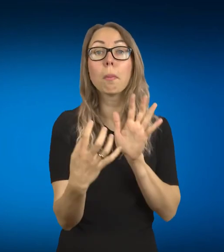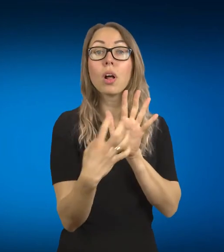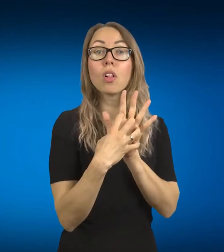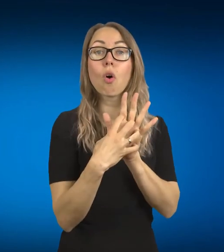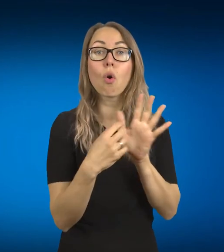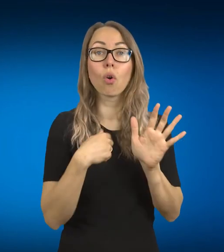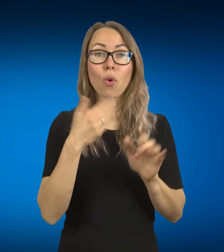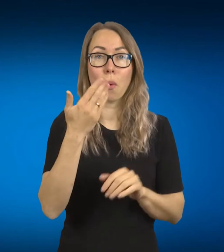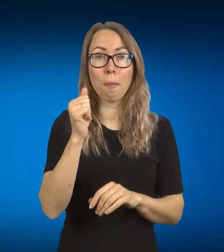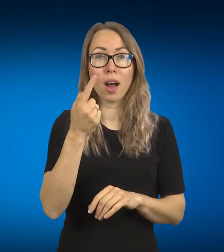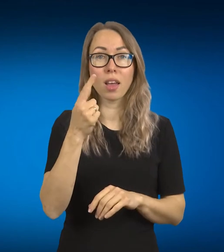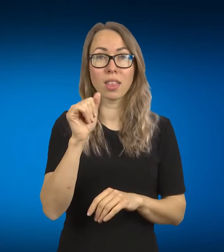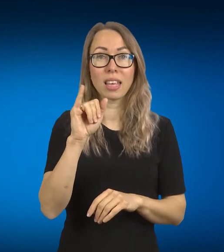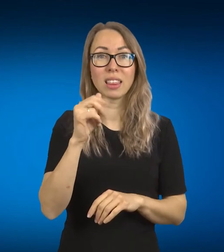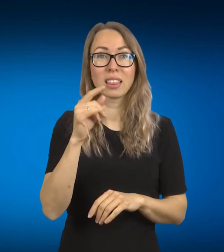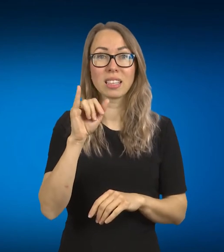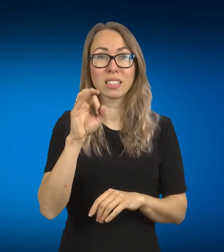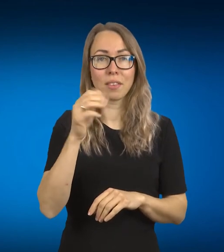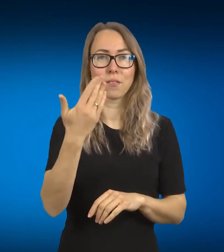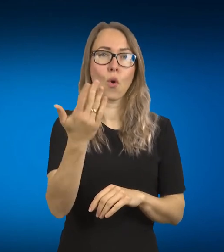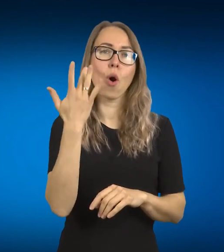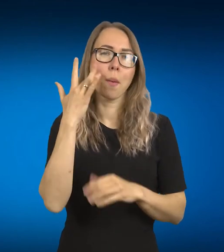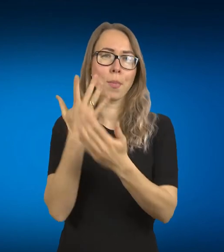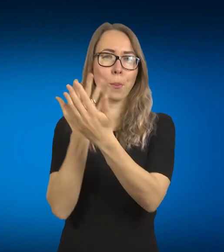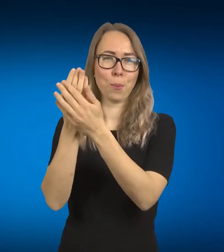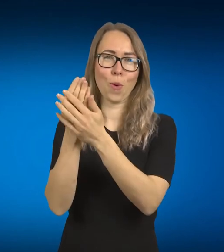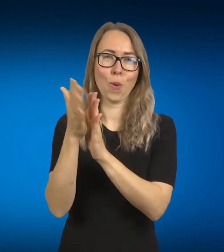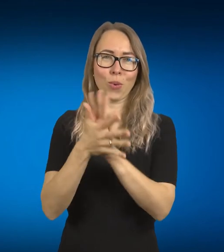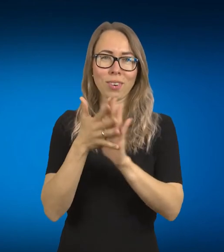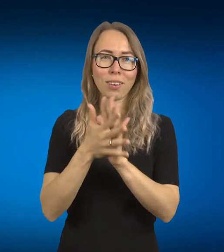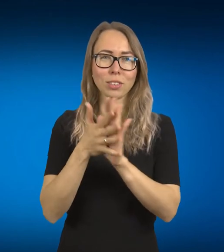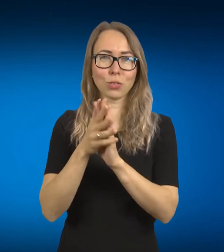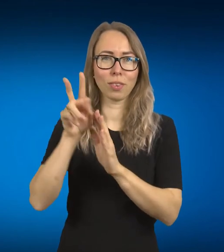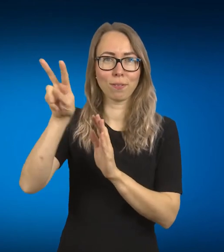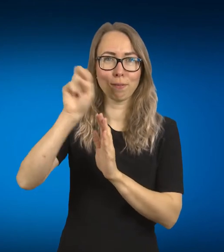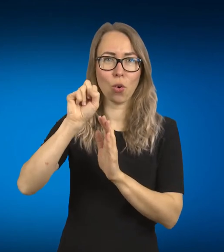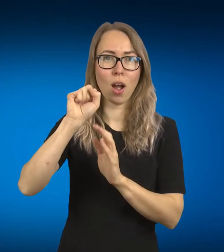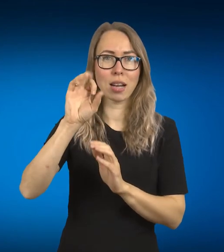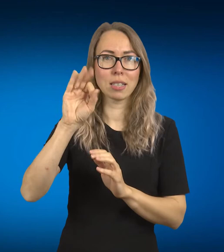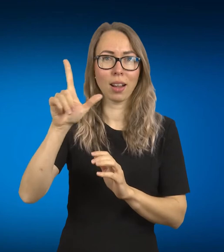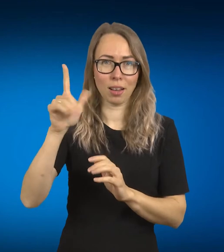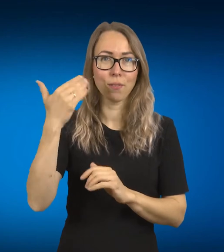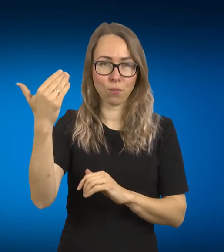American Sign Language, amerikiečių gestų kalbos trumpinys, kuris reiškia I love you.